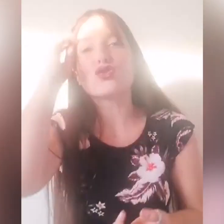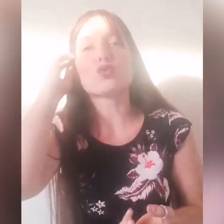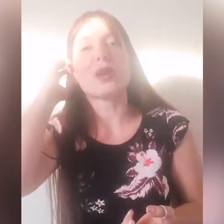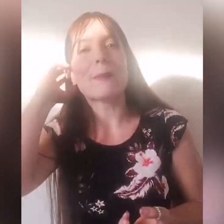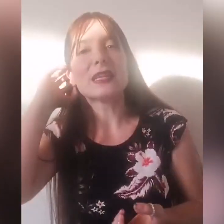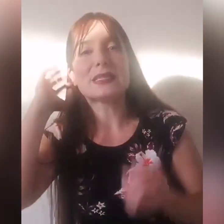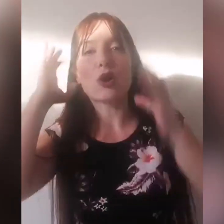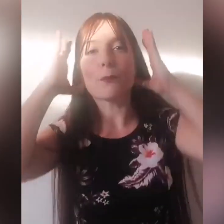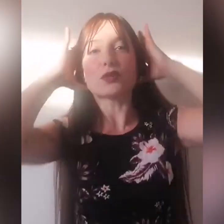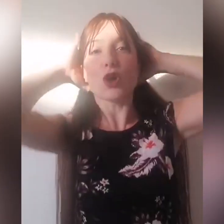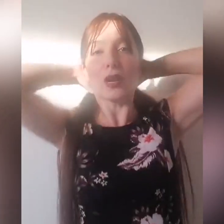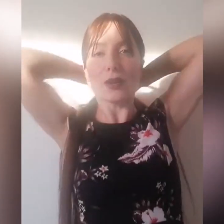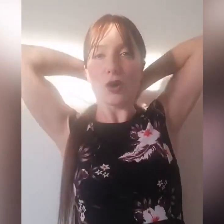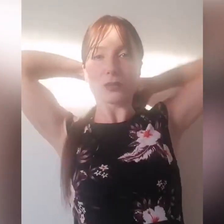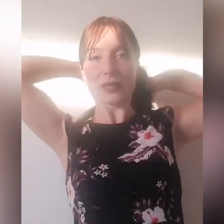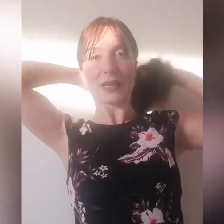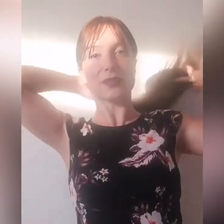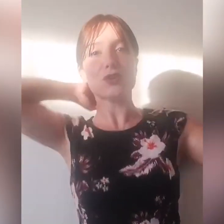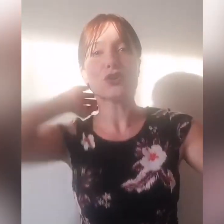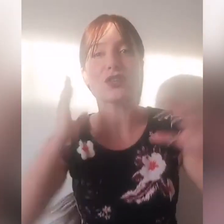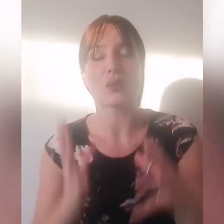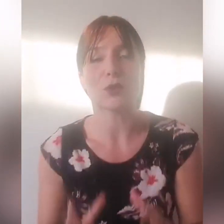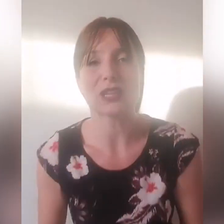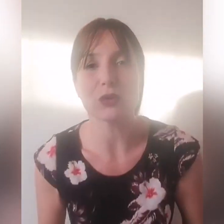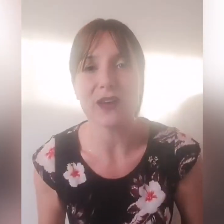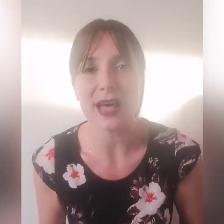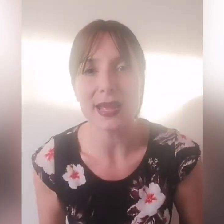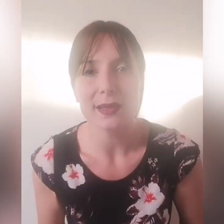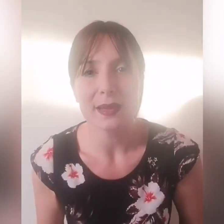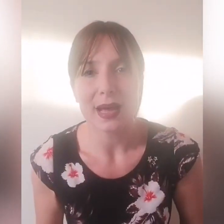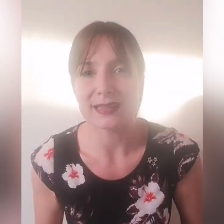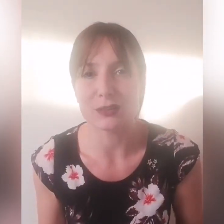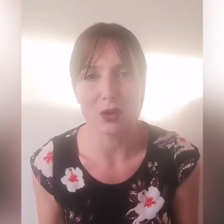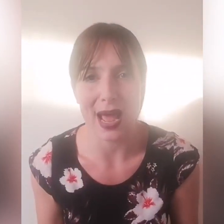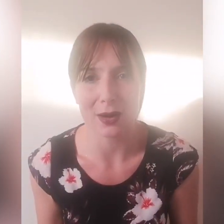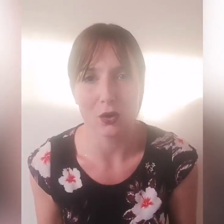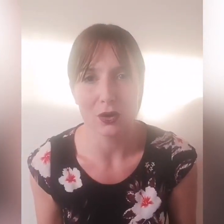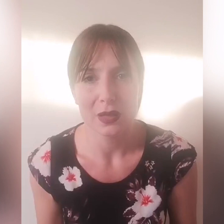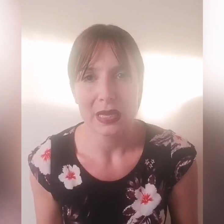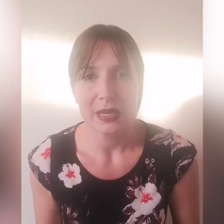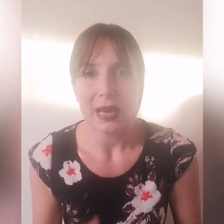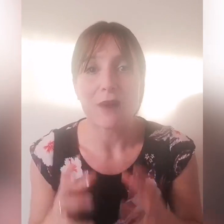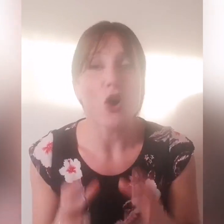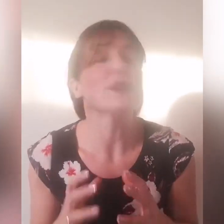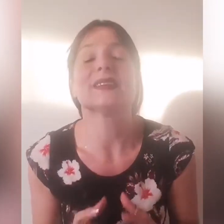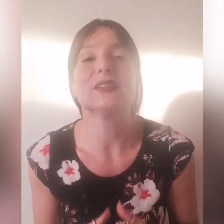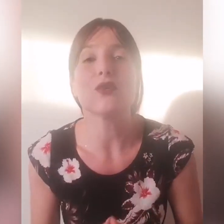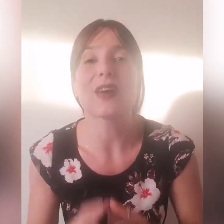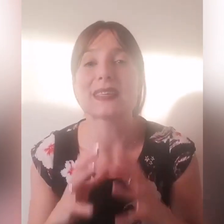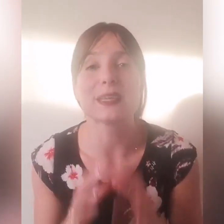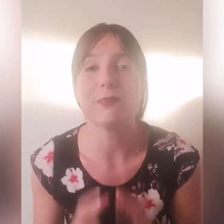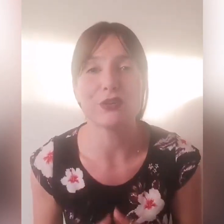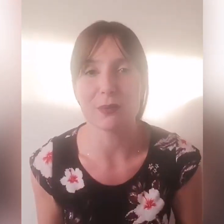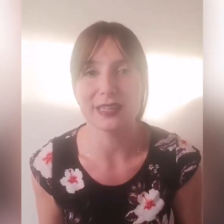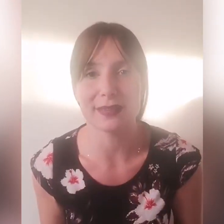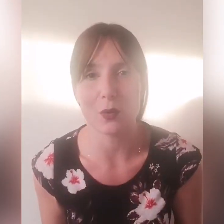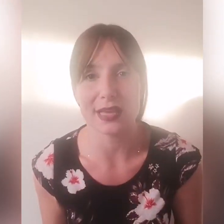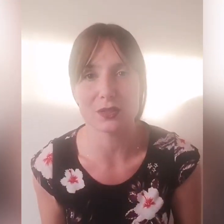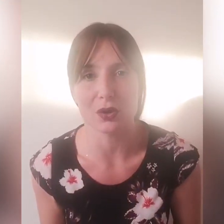sul ministero apostolico e Dio cosa ci ha portato a fare? Ad adorarlo, a volte Dio farà semplicemente questo,